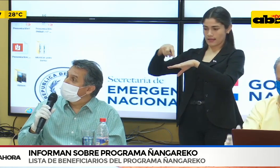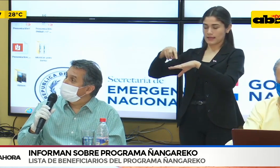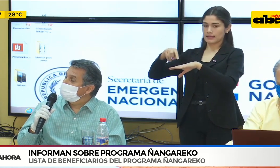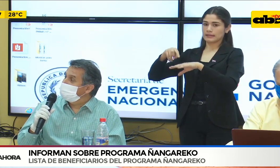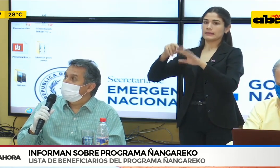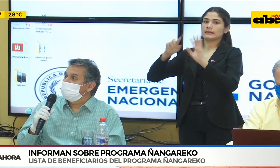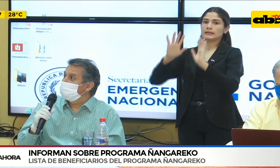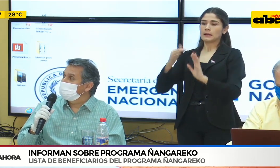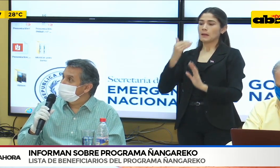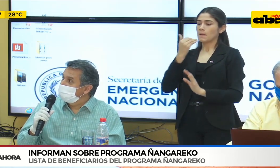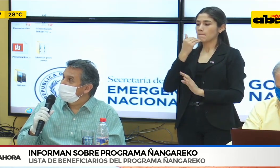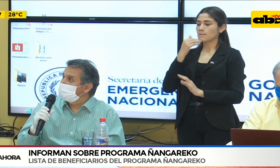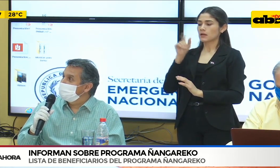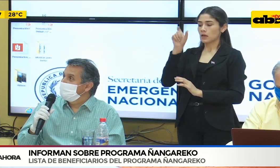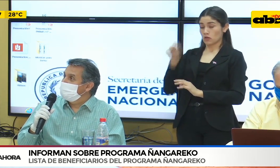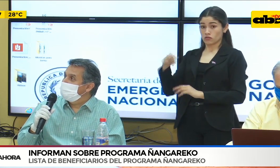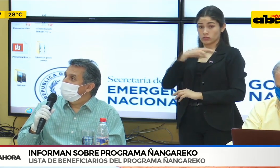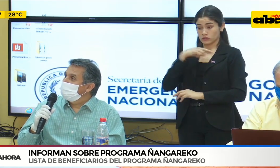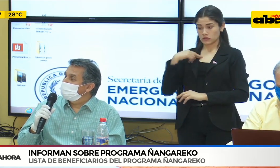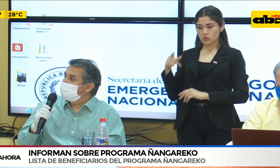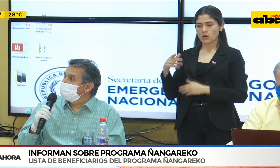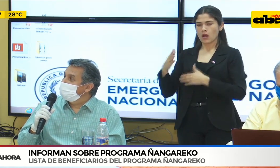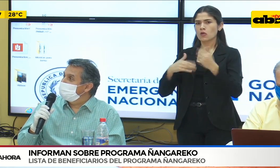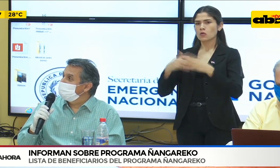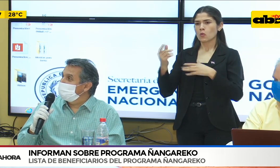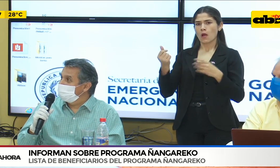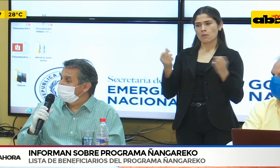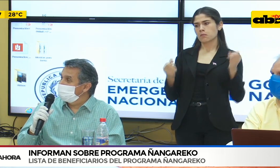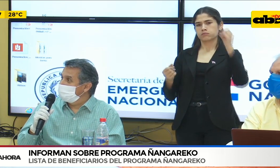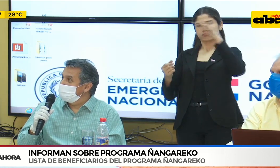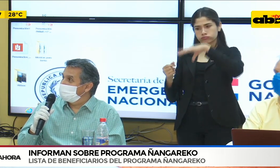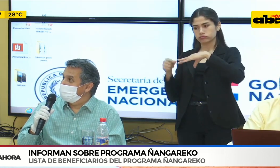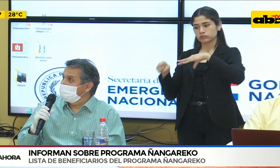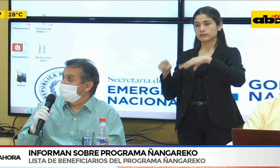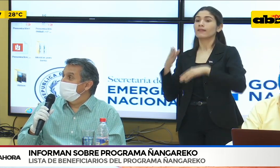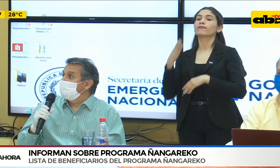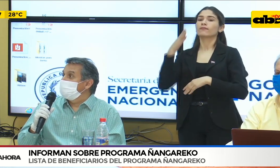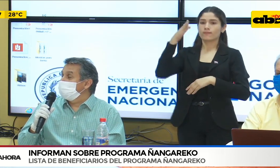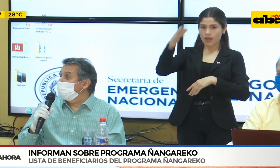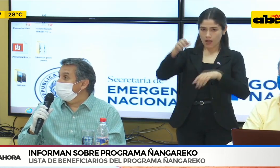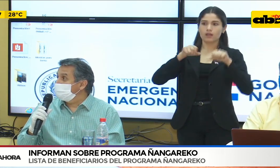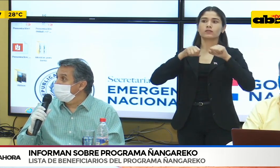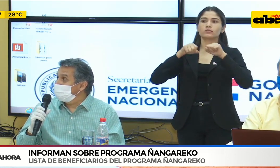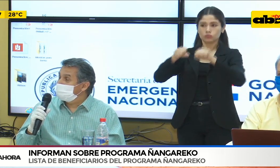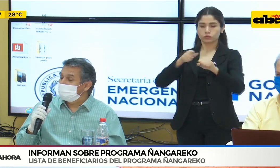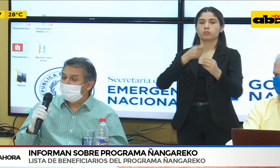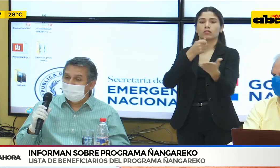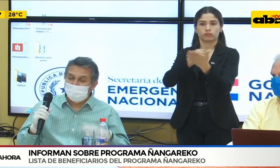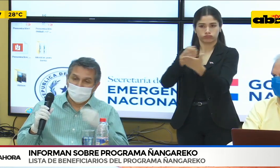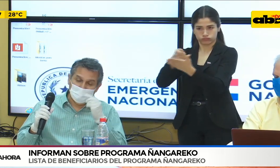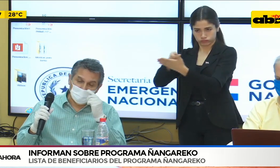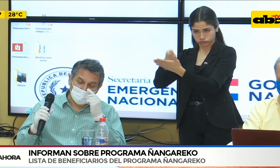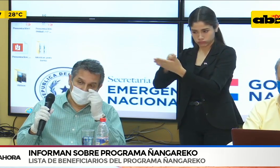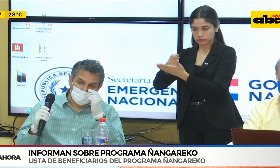mismo recibió y fue al súper y retiró los alimentos que ella quería. ¿Cómo pasa eso?